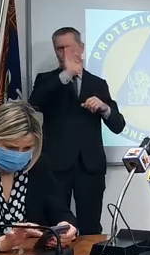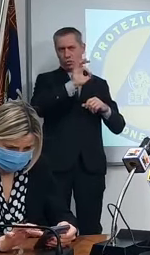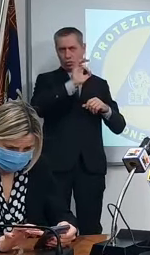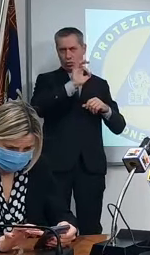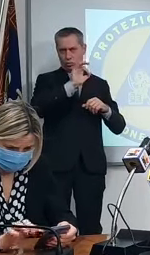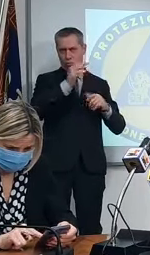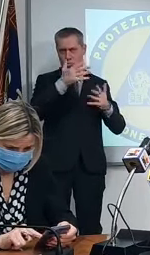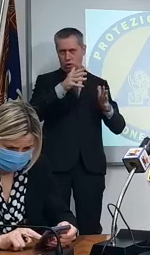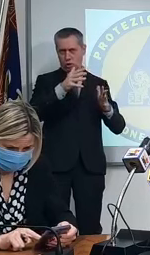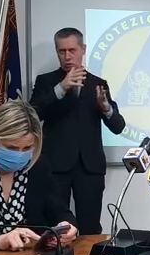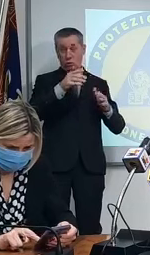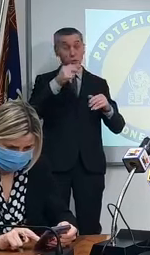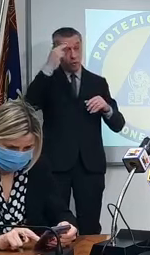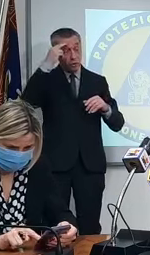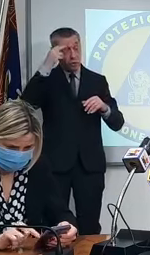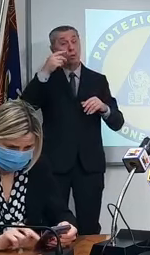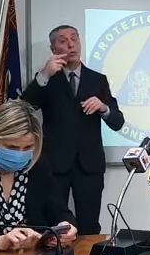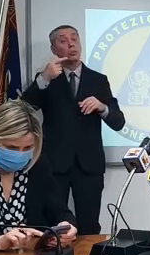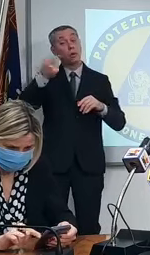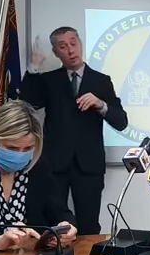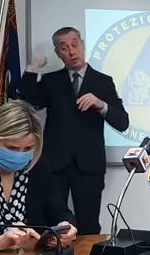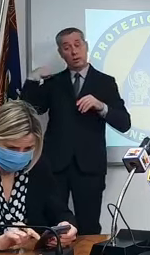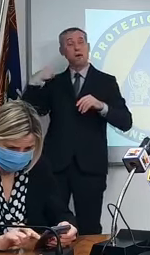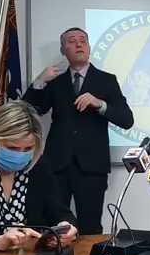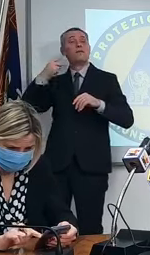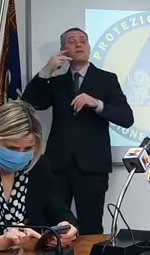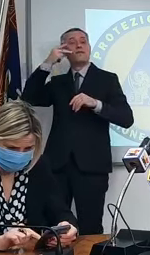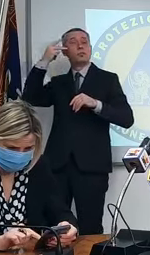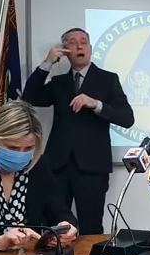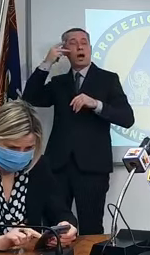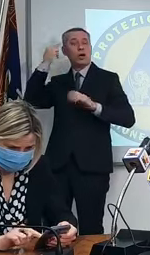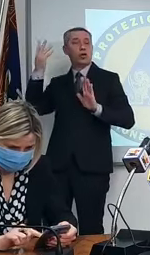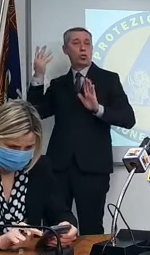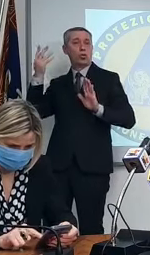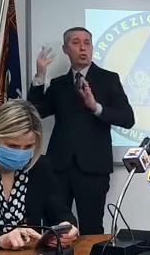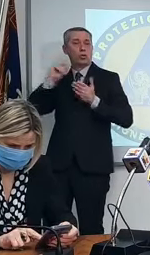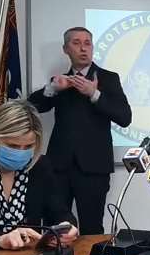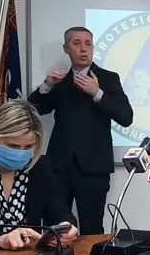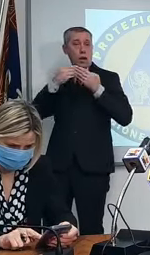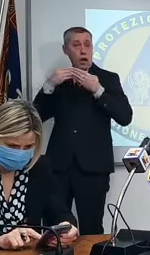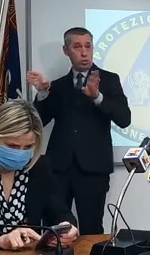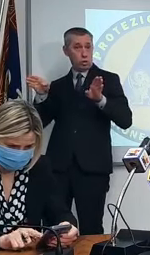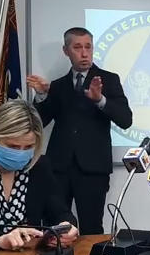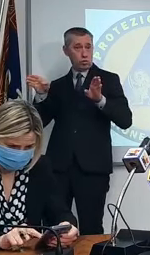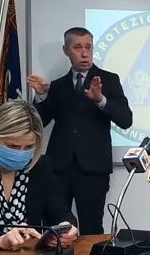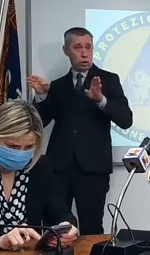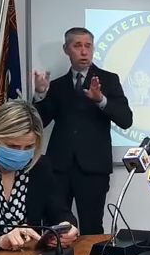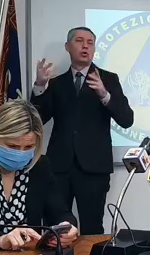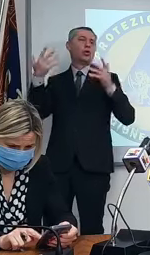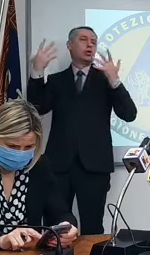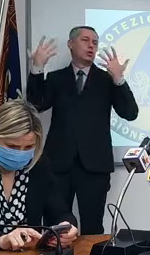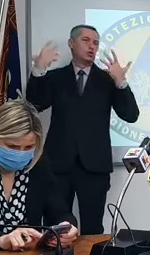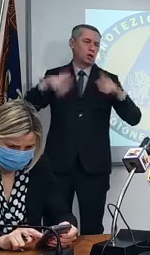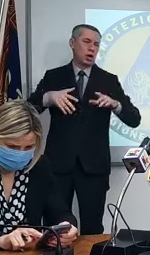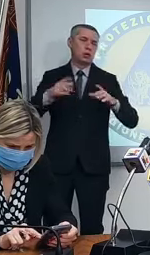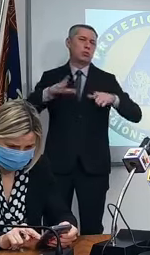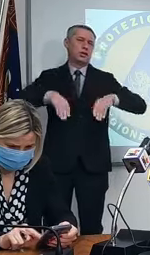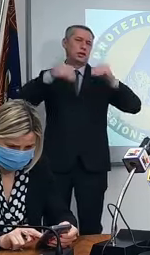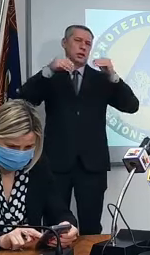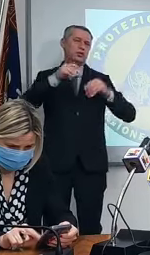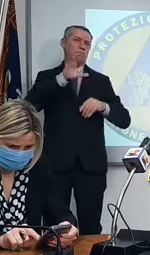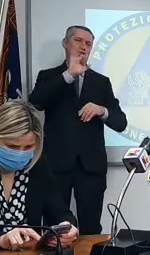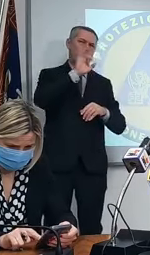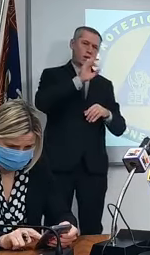ricordo che con l'apertura di febbraio delle scuole noi siamo partiti subito con i trasporti con la DAD dal 50%.